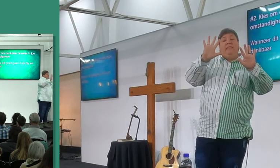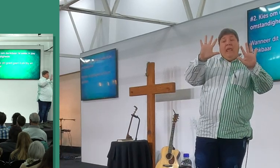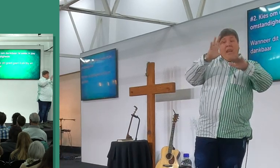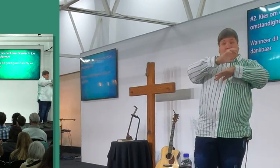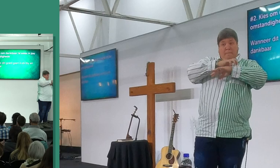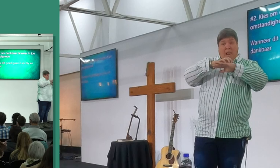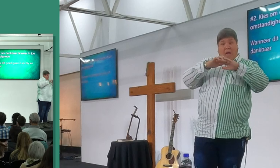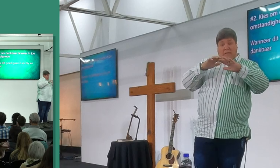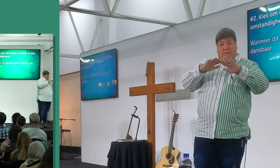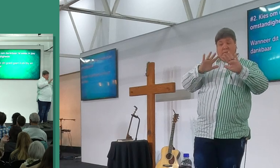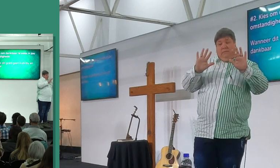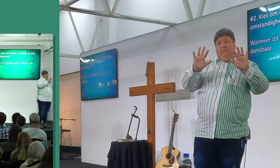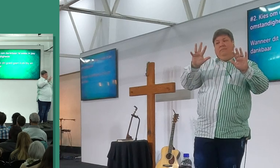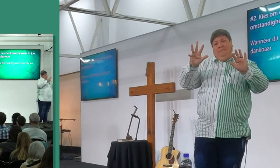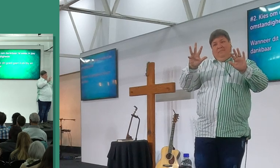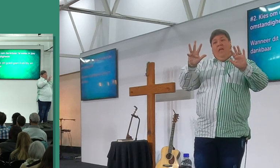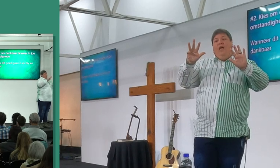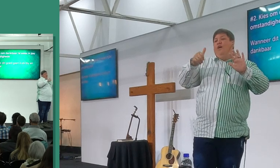ek dink jylle was dankbaar,